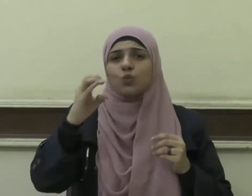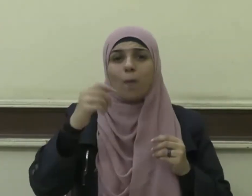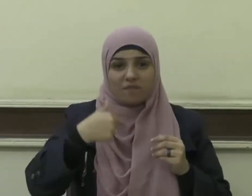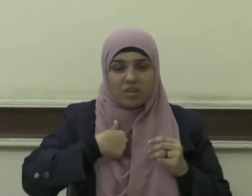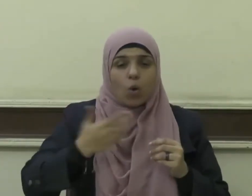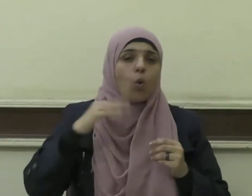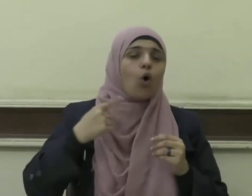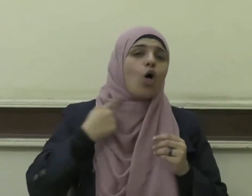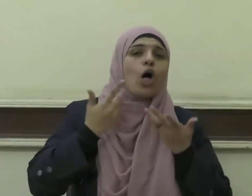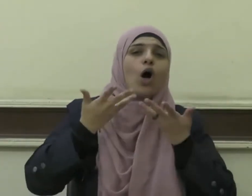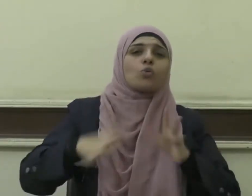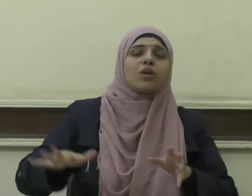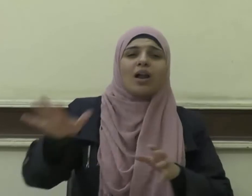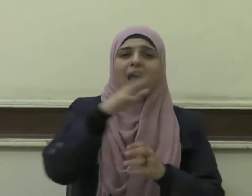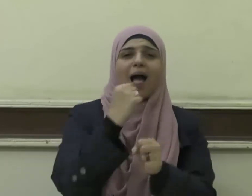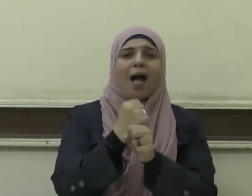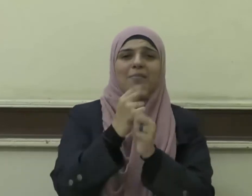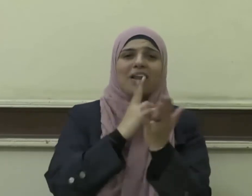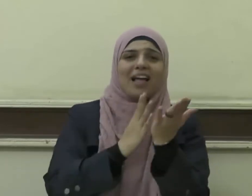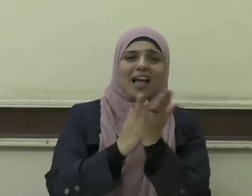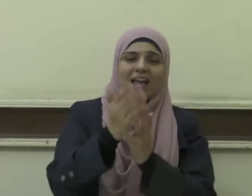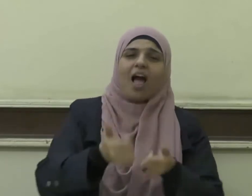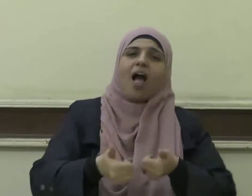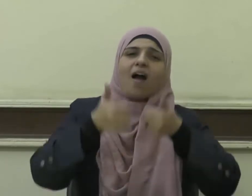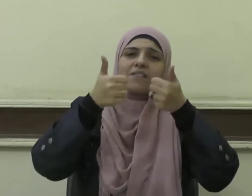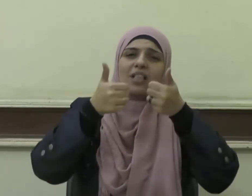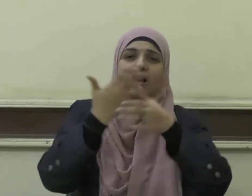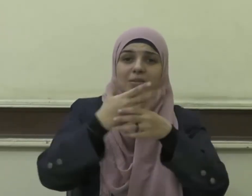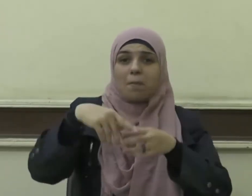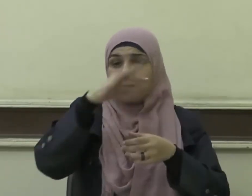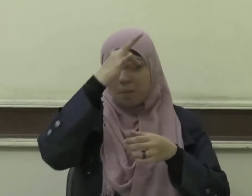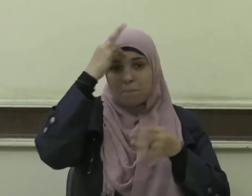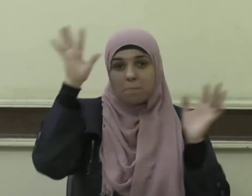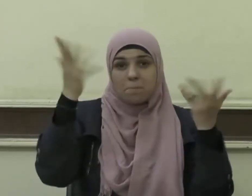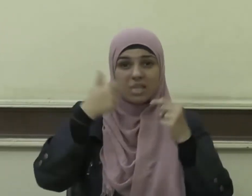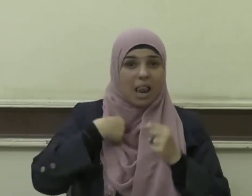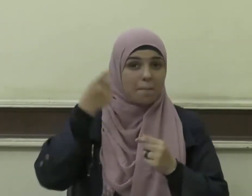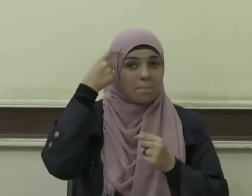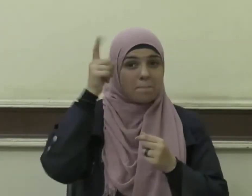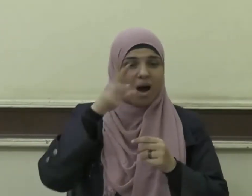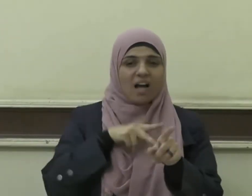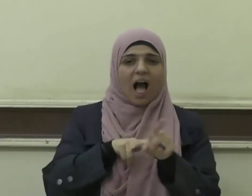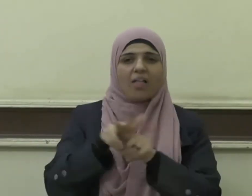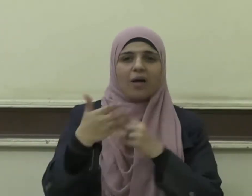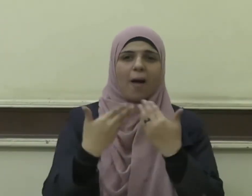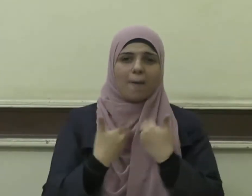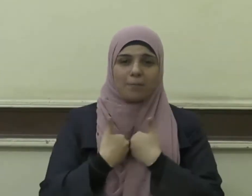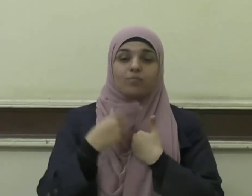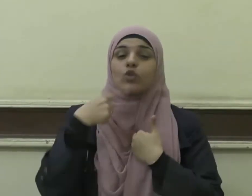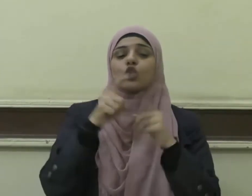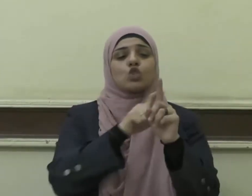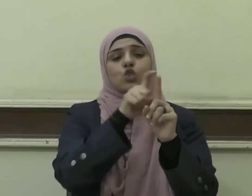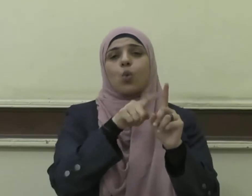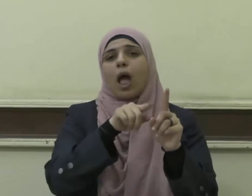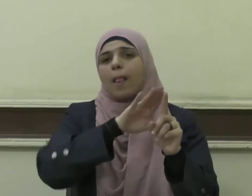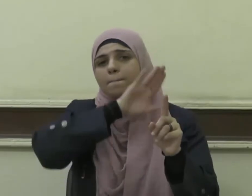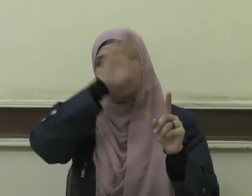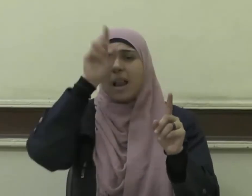وقاية العالم وجنته التي لو أغفلها هلك وسئل الإمام الشافعي رحمه